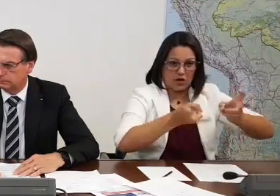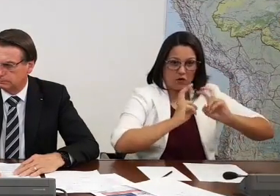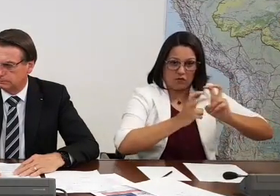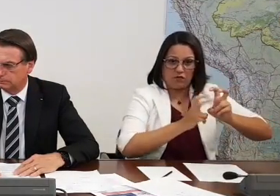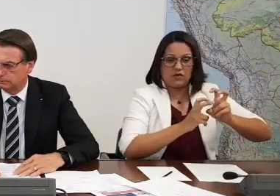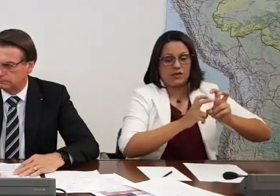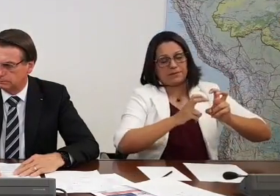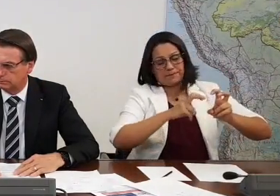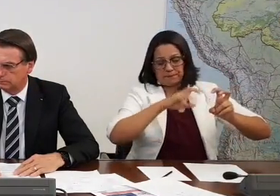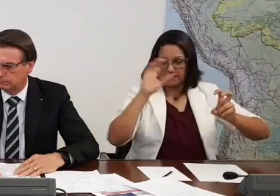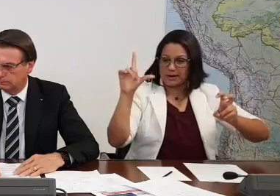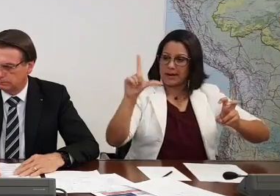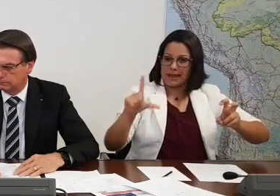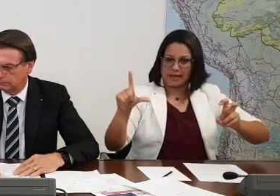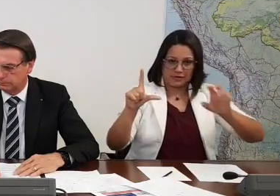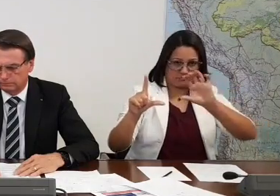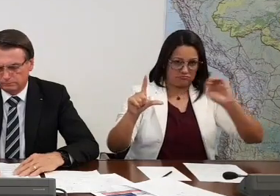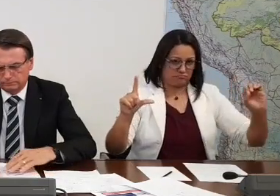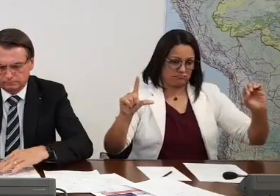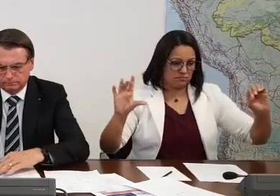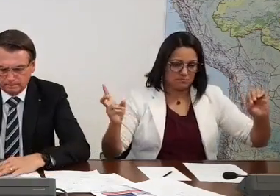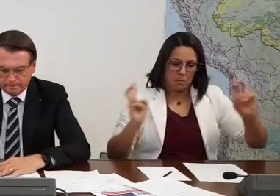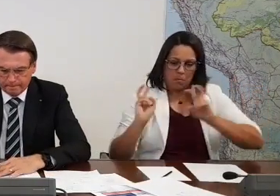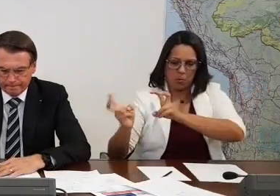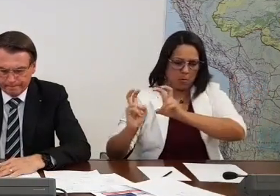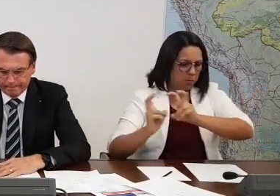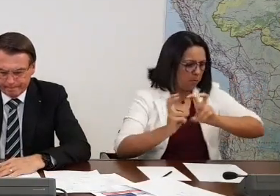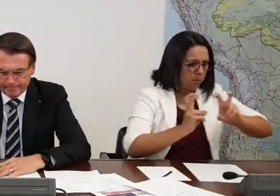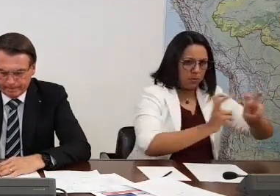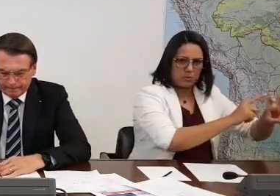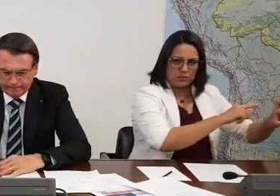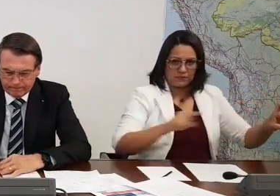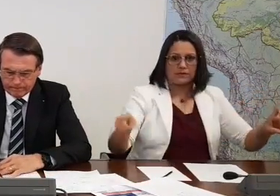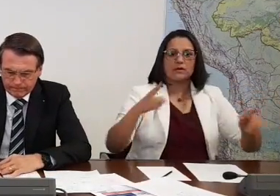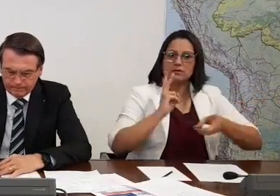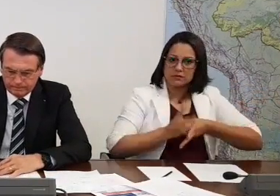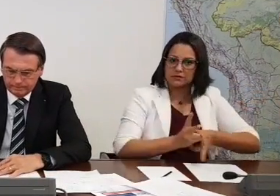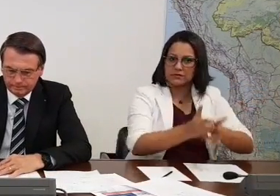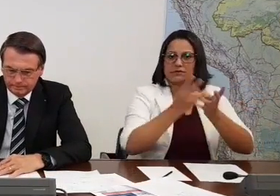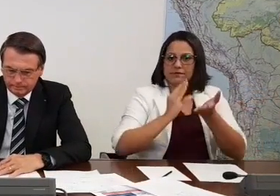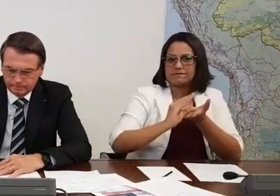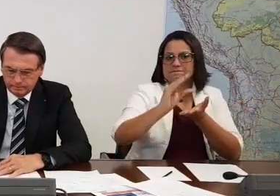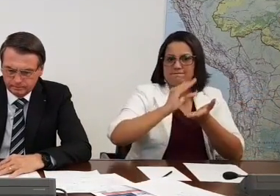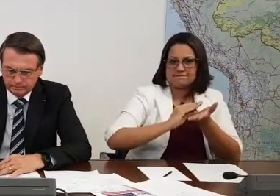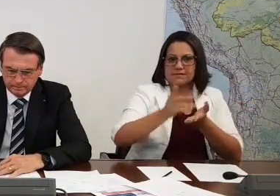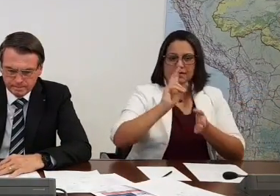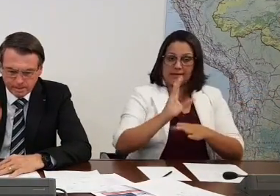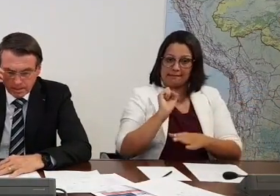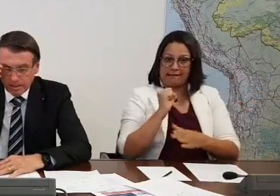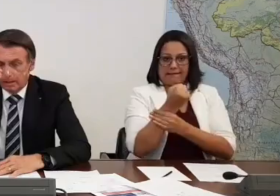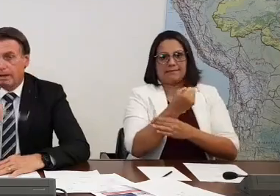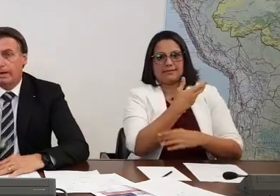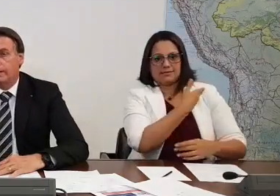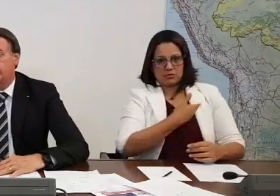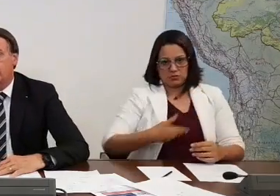concessionada no início do ano que vem, 2020, mas as obras vão ter continuidade com recursos garantidos pelo governo federal.